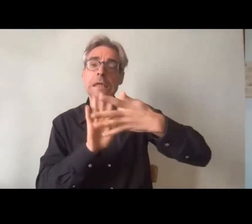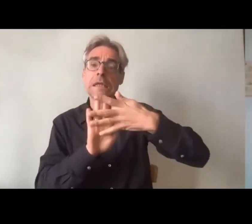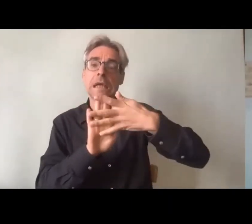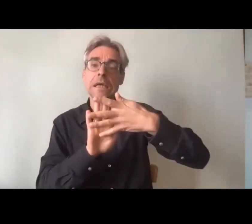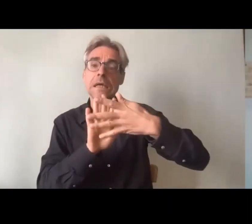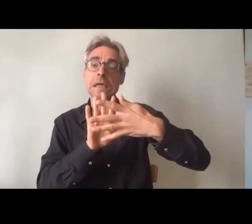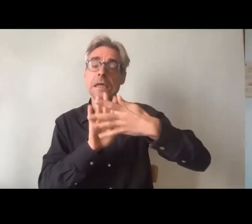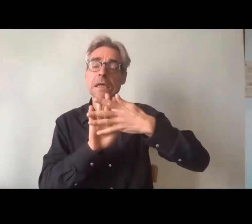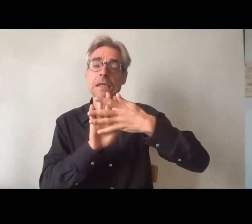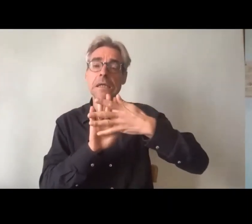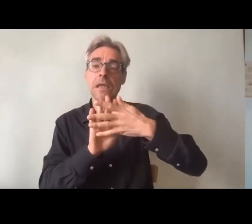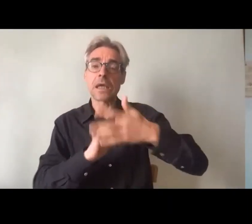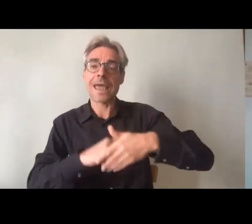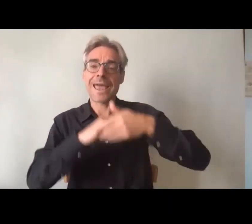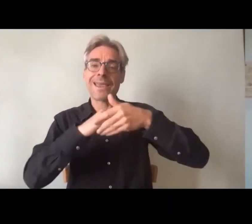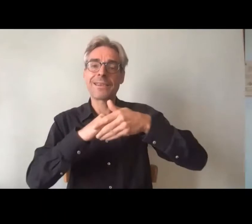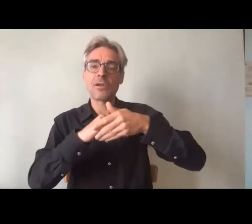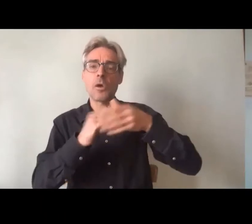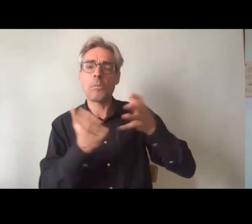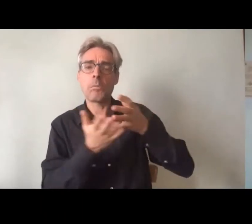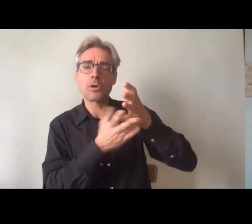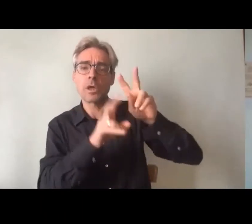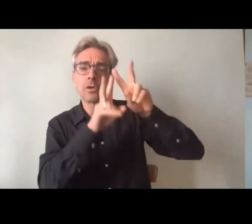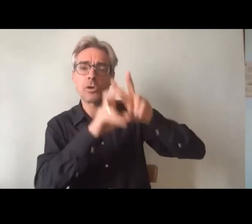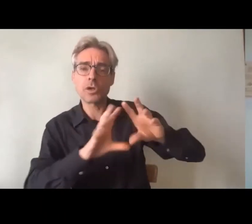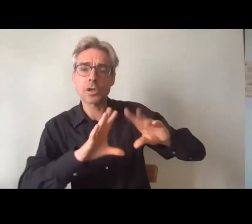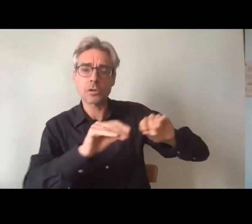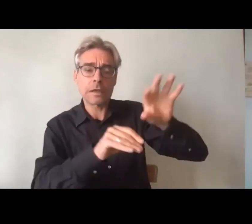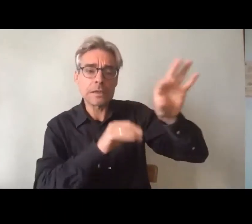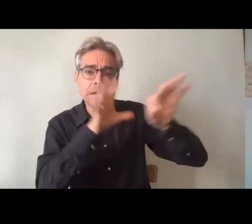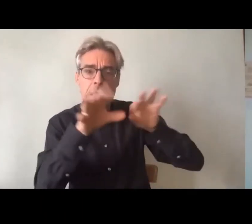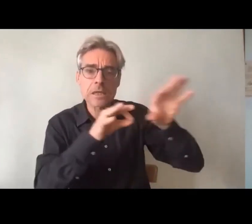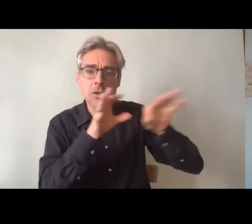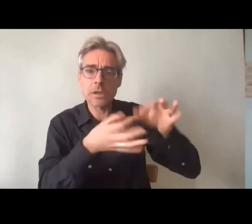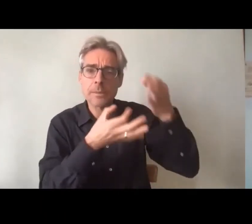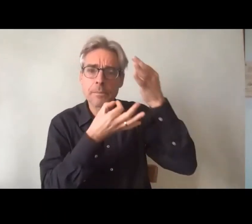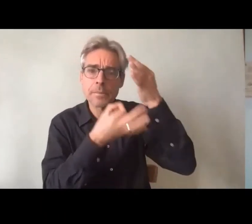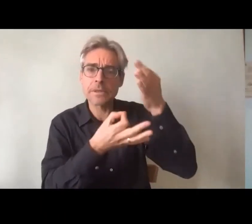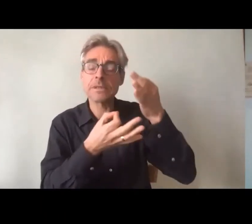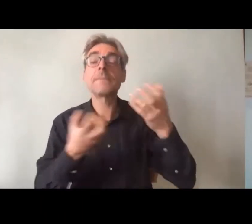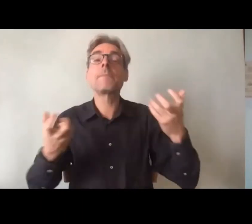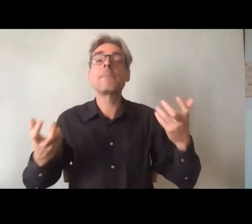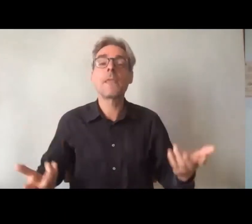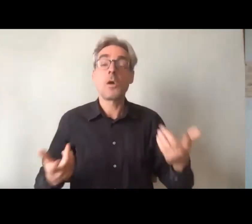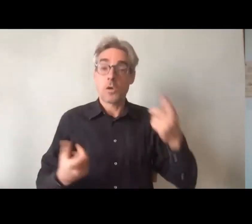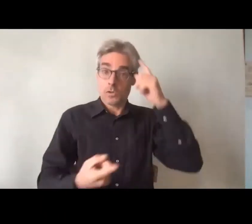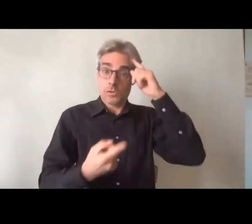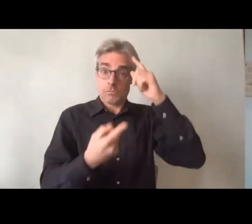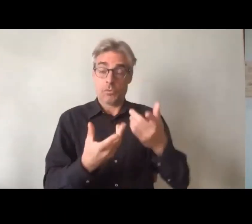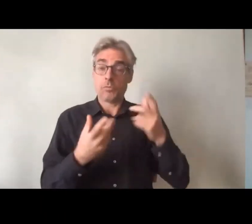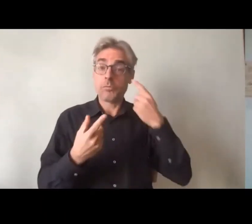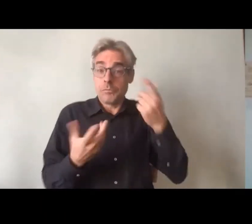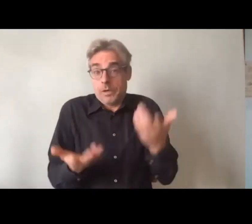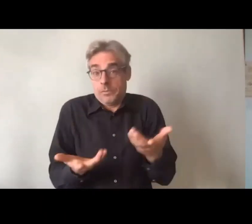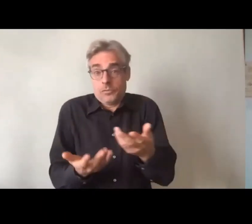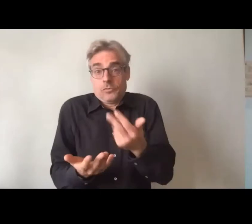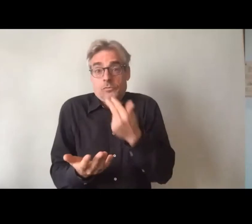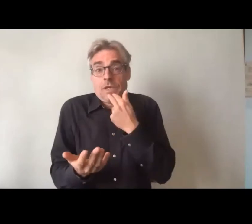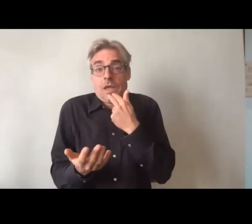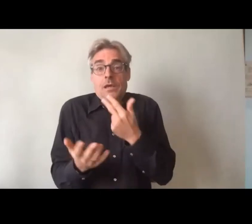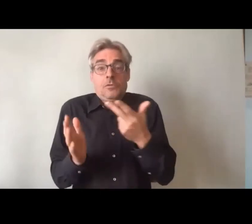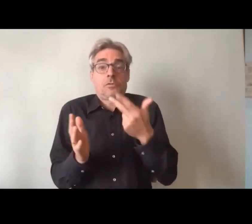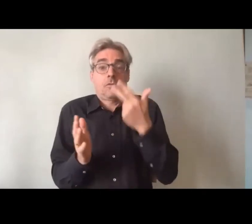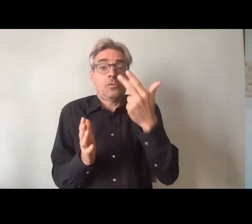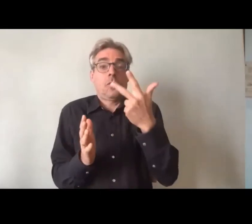de sélectionner les projets de recherche candidats. Et donc, pour vous parler de la recherche appliquée, je vais me servir de trois de ces